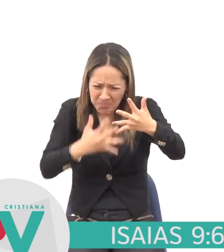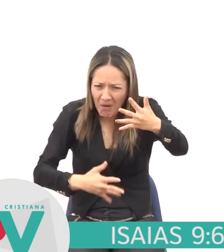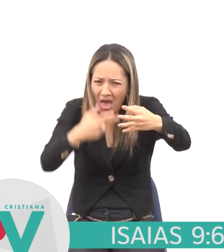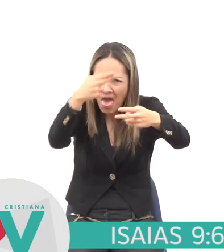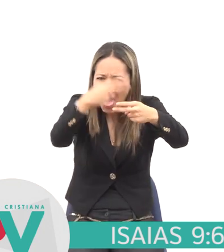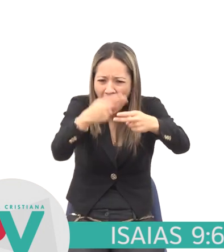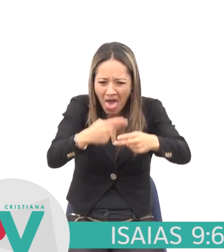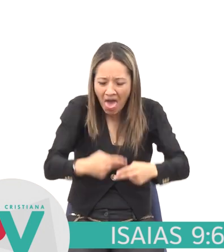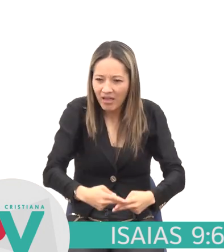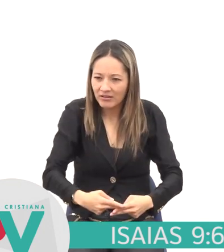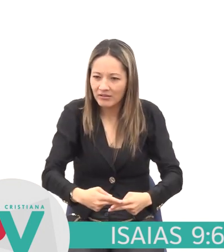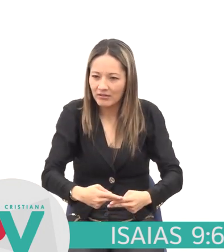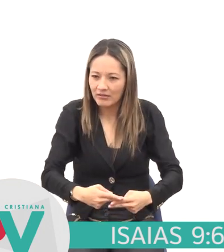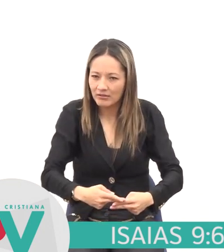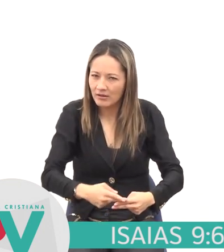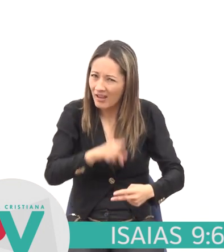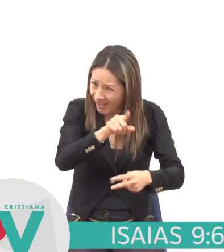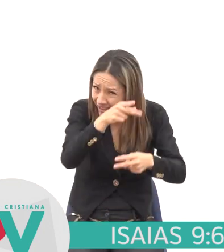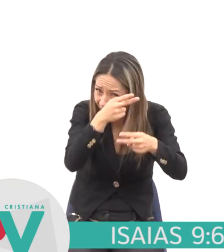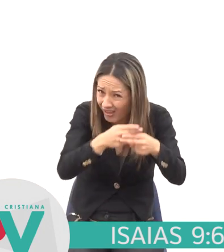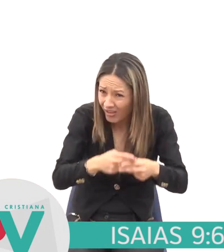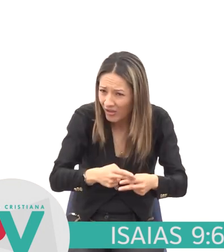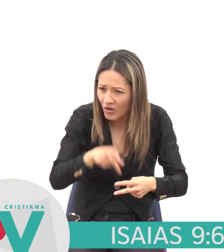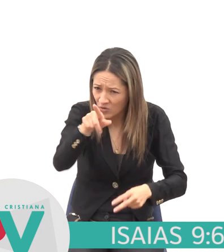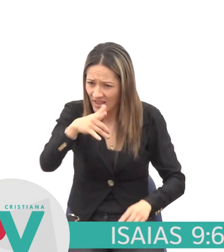¿En algún momento En esos nombres Usted se ha sentido Agredido?